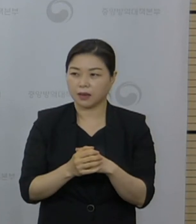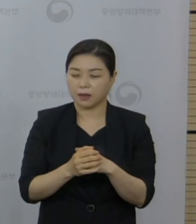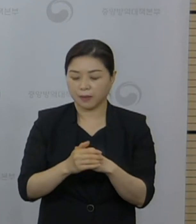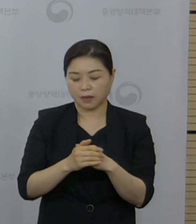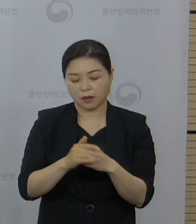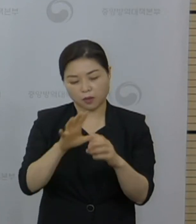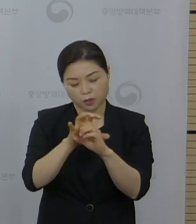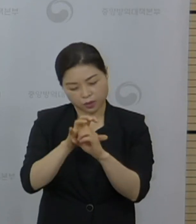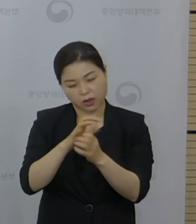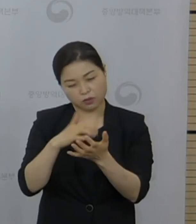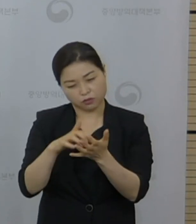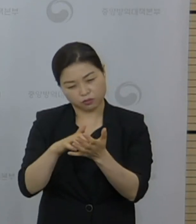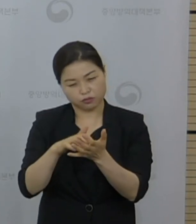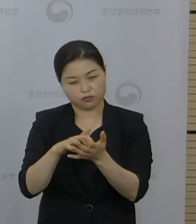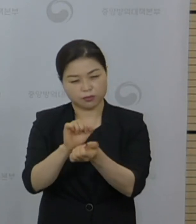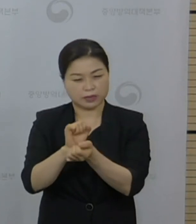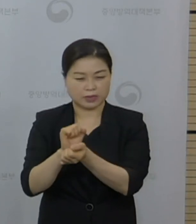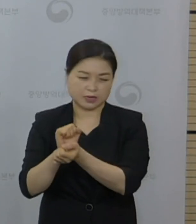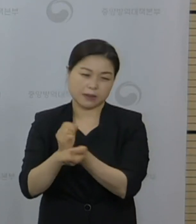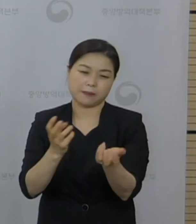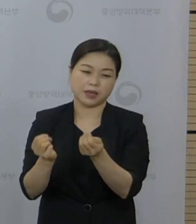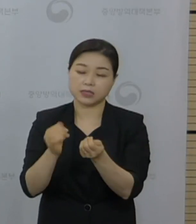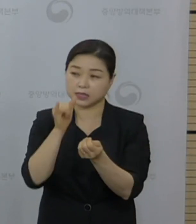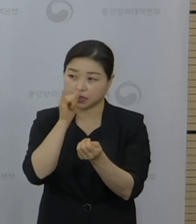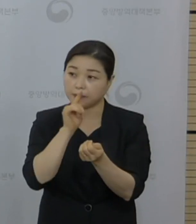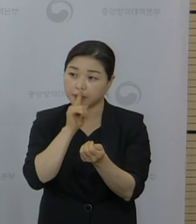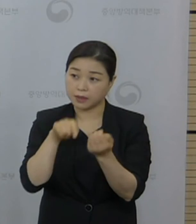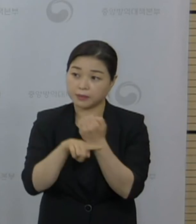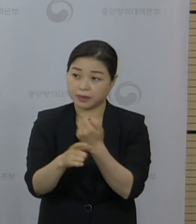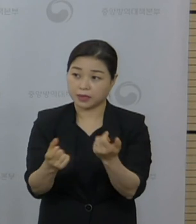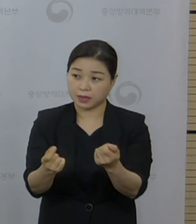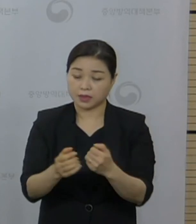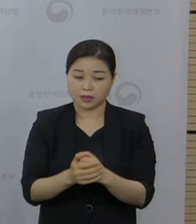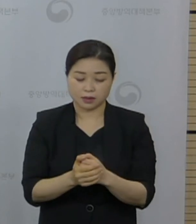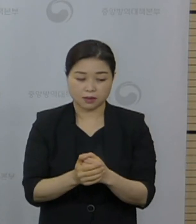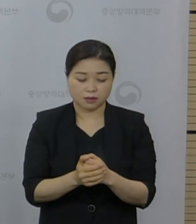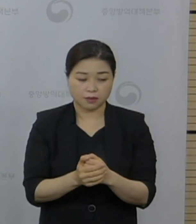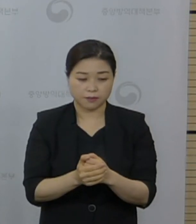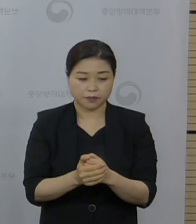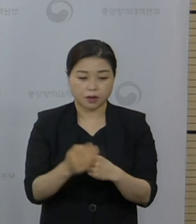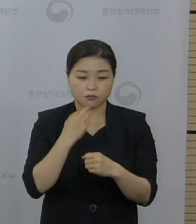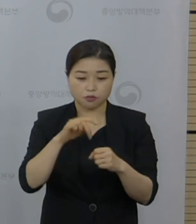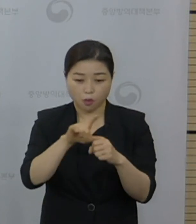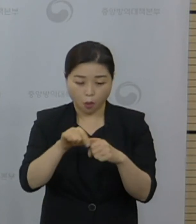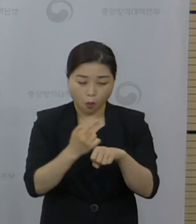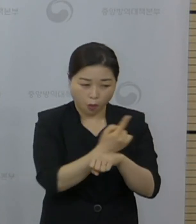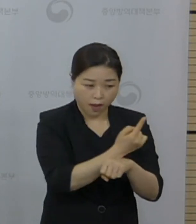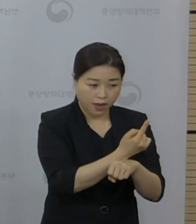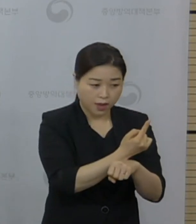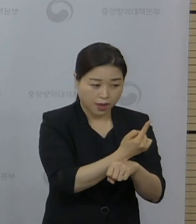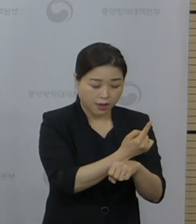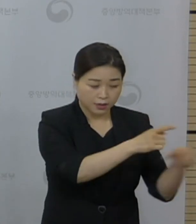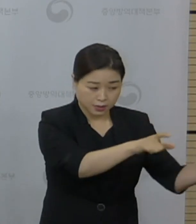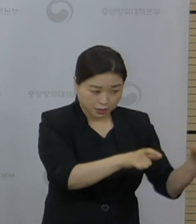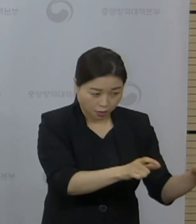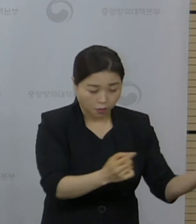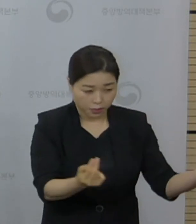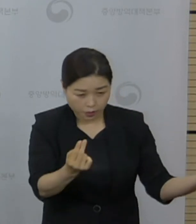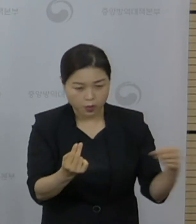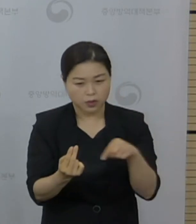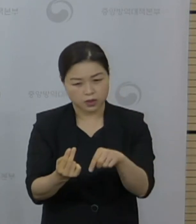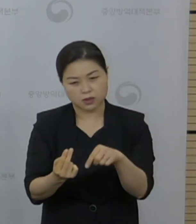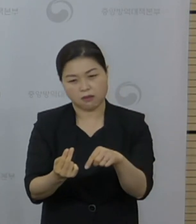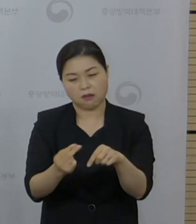결과적으로는 수도권 지역이 현재의 비수도권에 비해서 확진자 발생